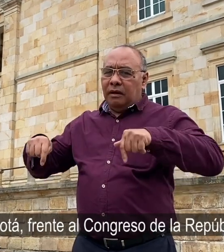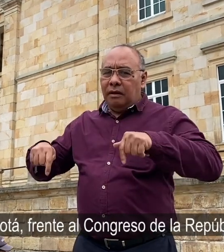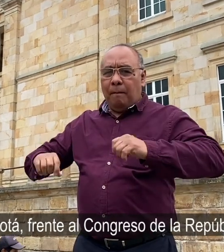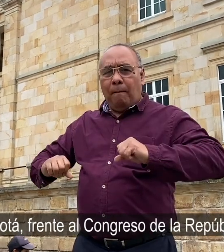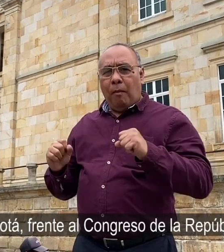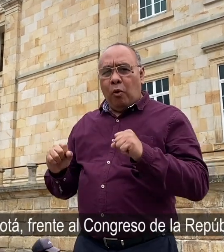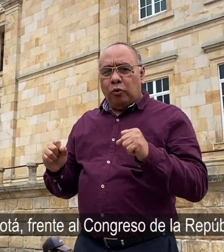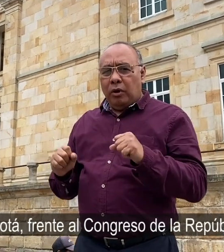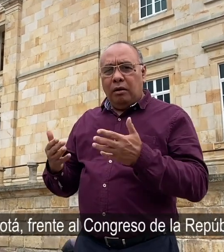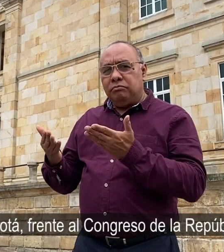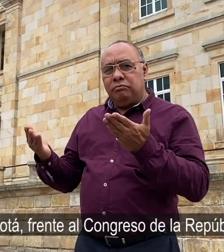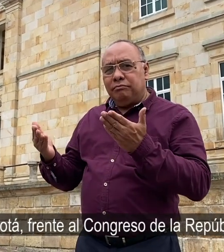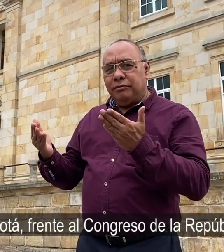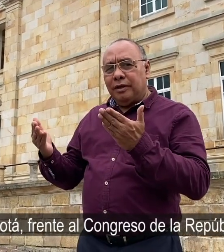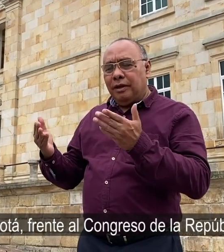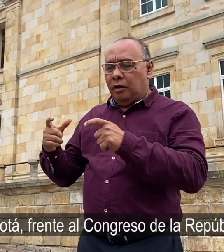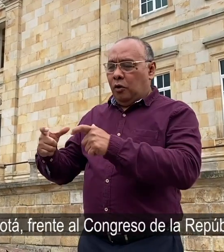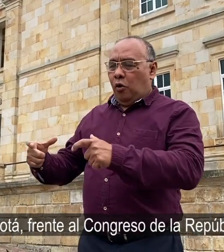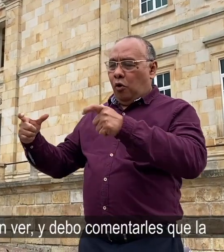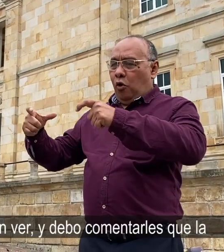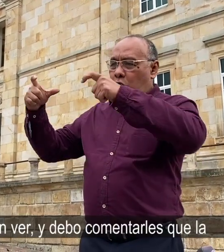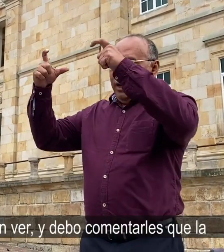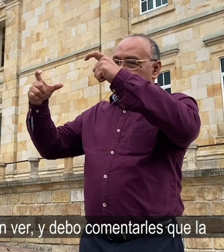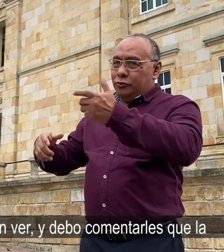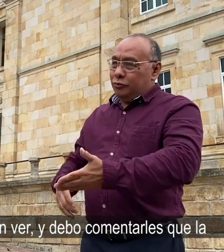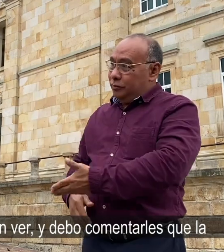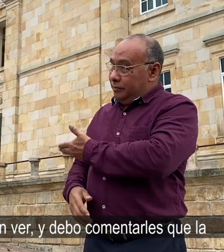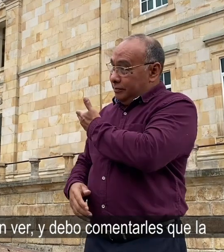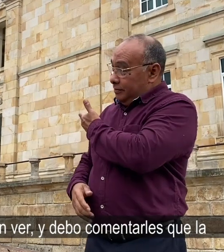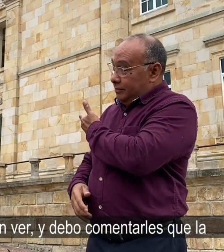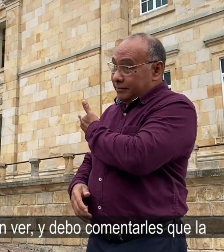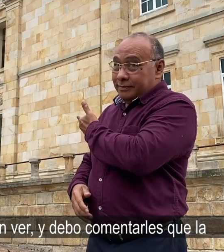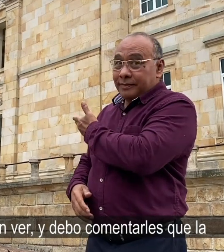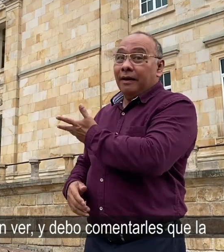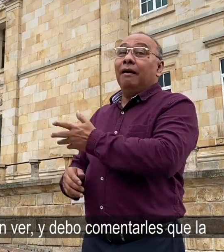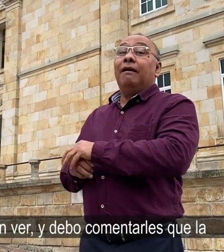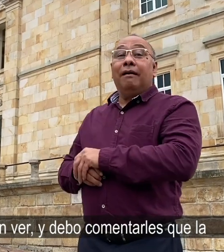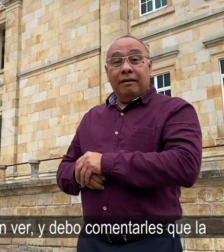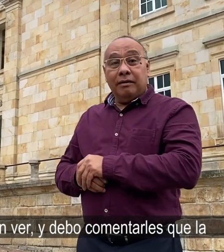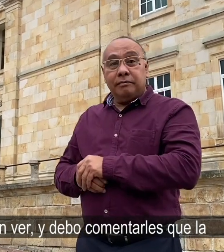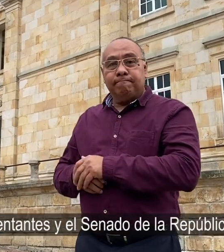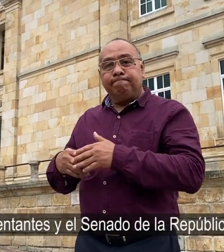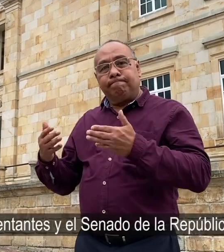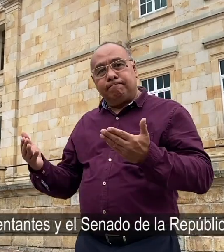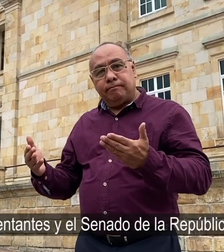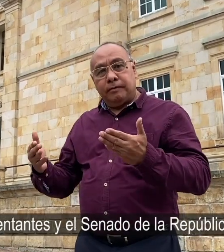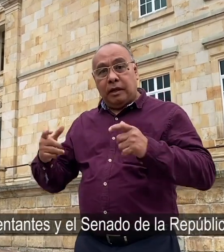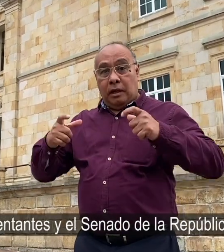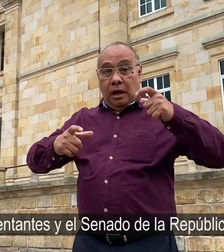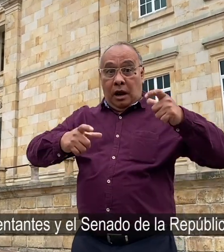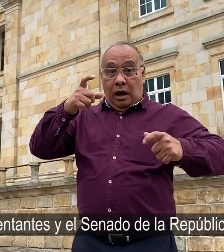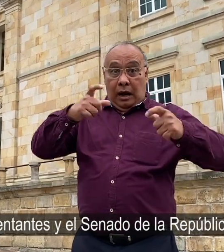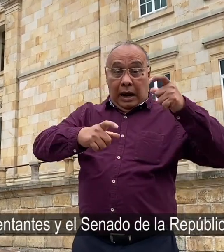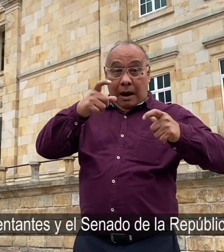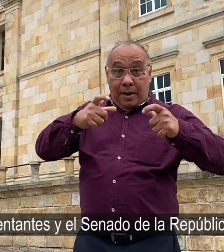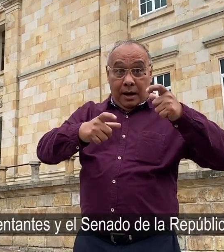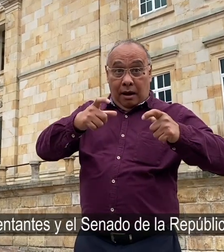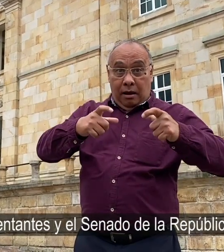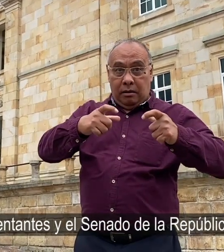Bogotá frente al Congreso de la República, como lo pueden ver. Y debo comentarles que la Cámara de Representantes